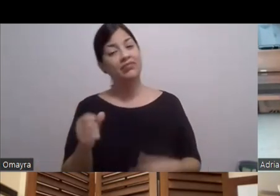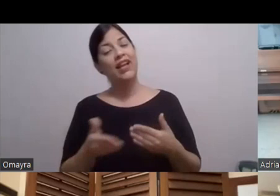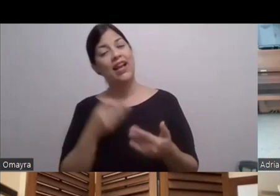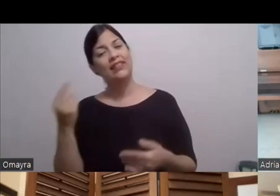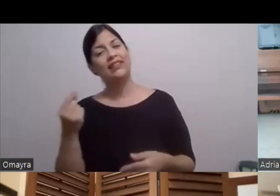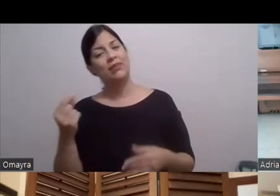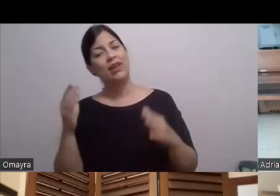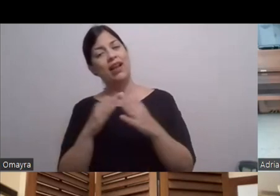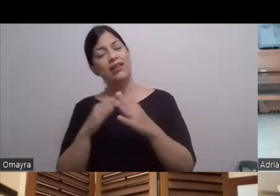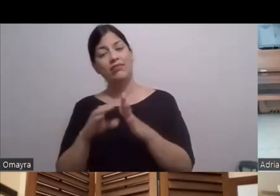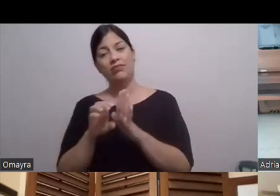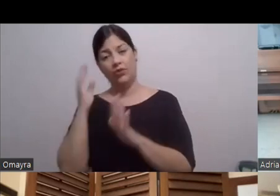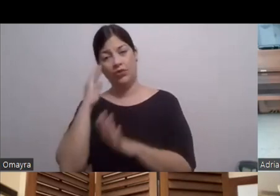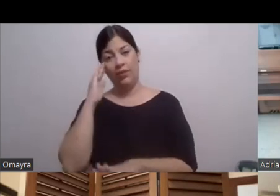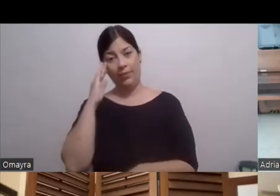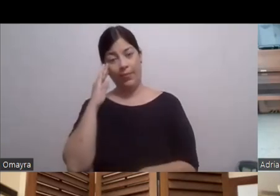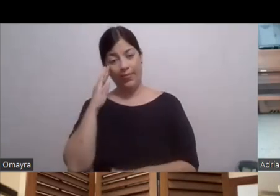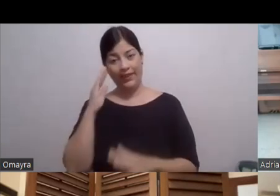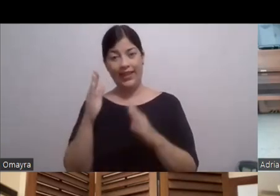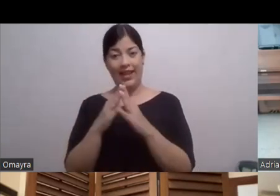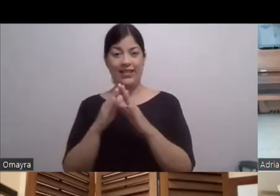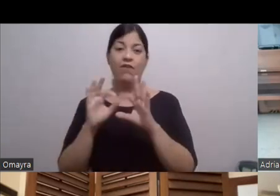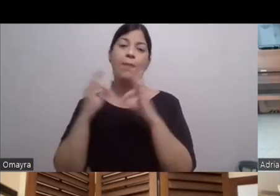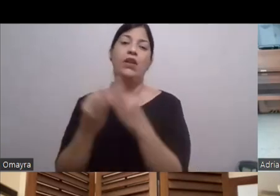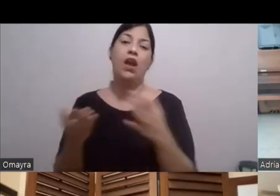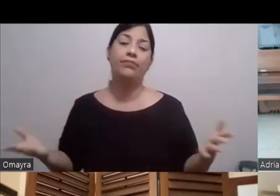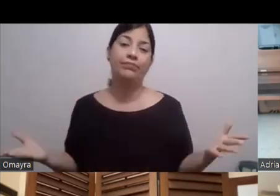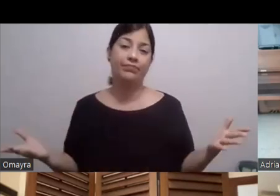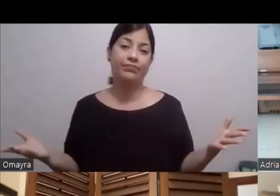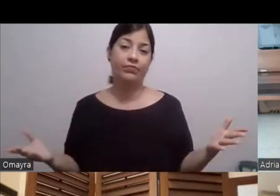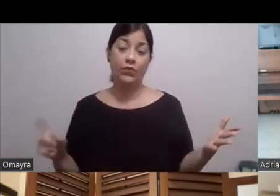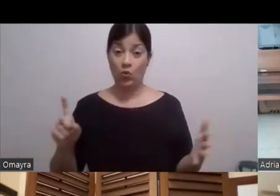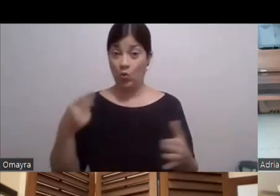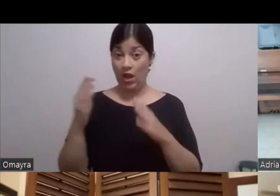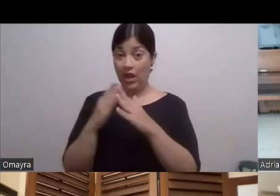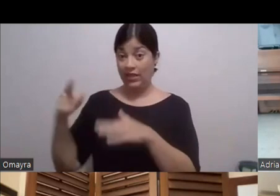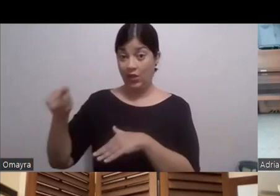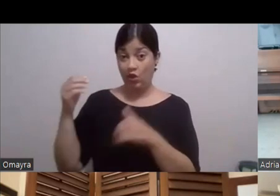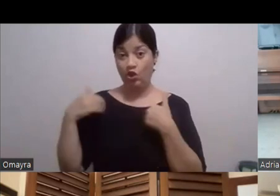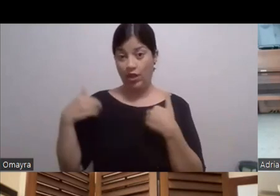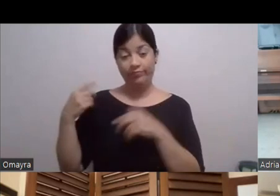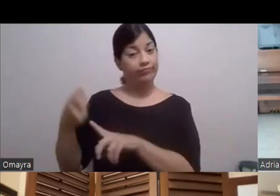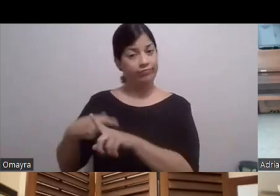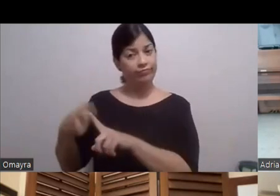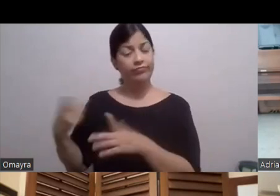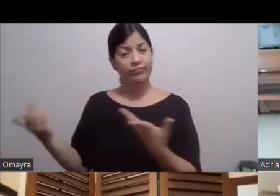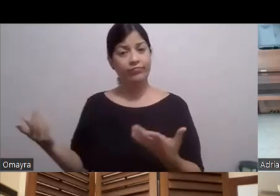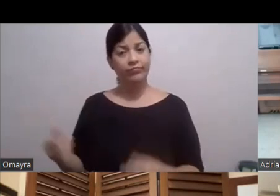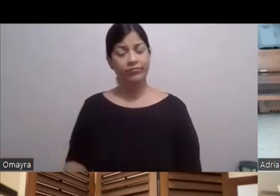los Por decir Los protagonistas De la familia Es una casa Que ellos tienen Que alquilan ahí Pero acuérdate que eso es Un día van a grabar en la